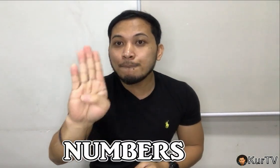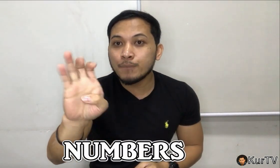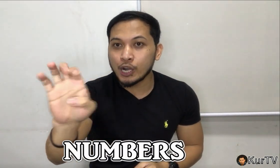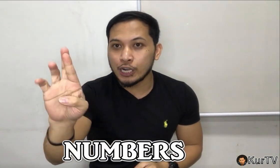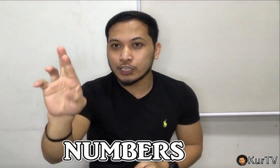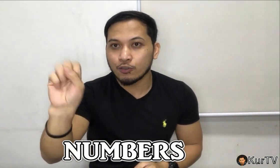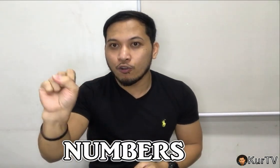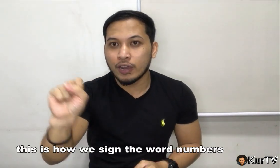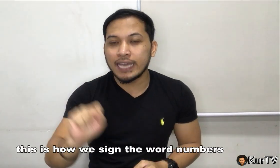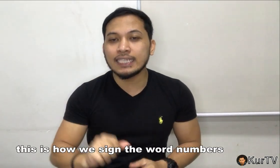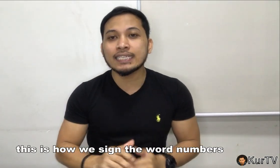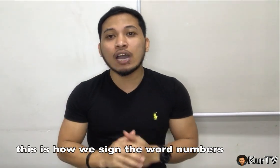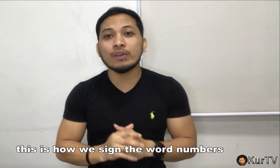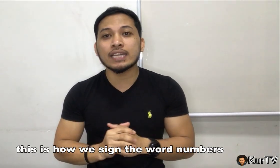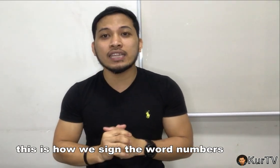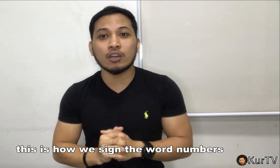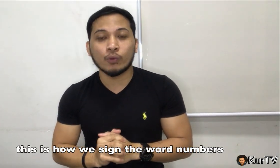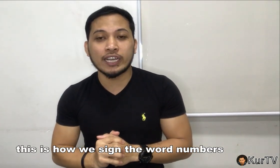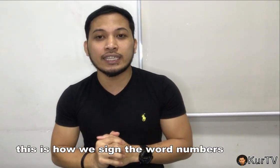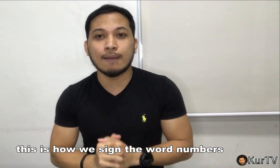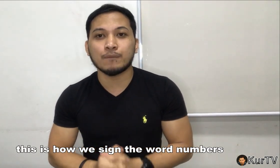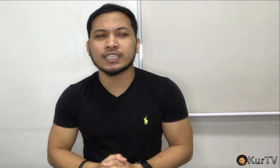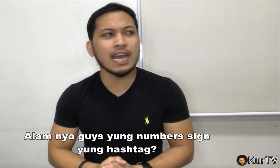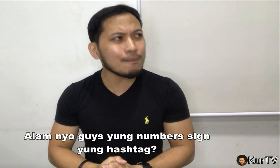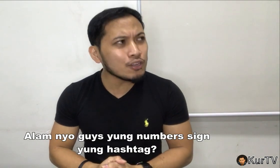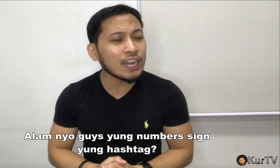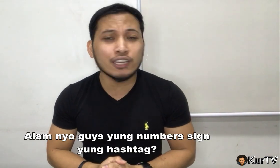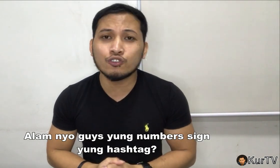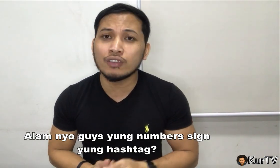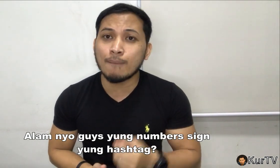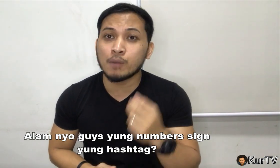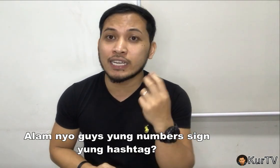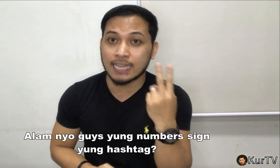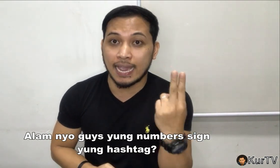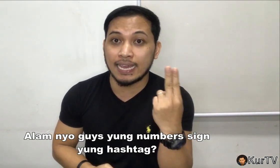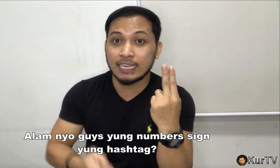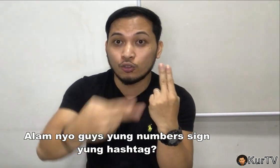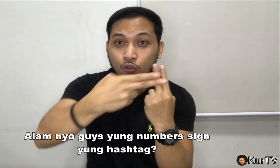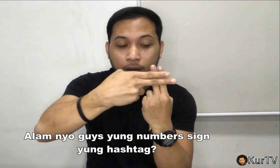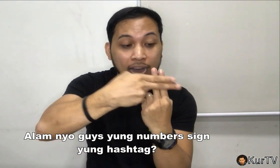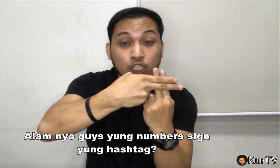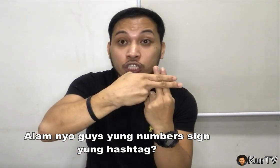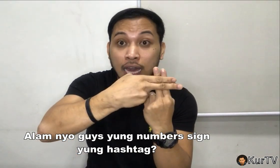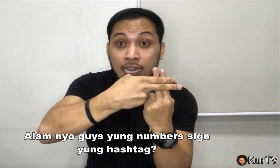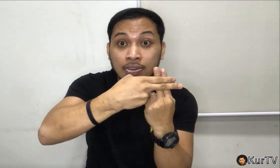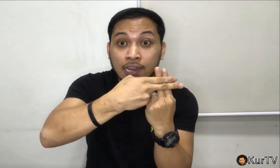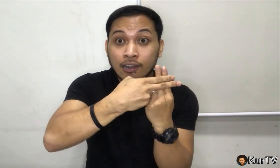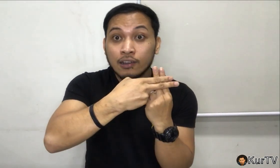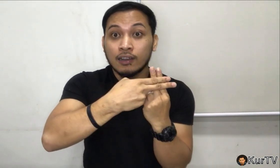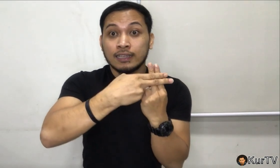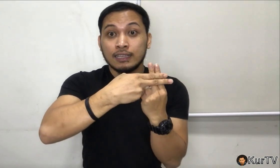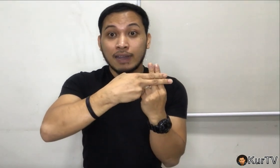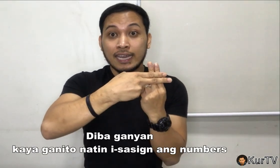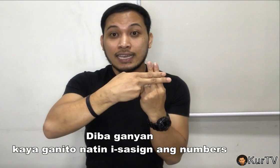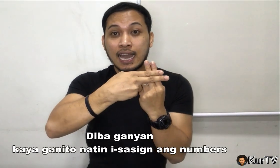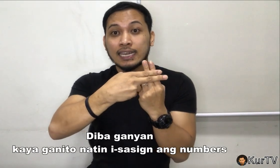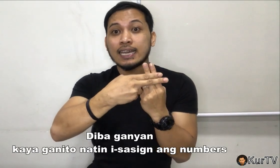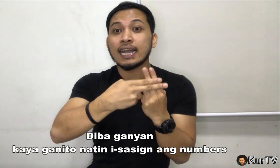numbers. Okay, this is how we sign the word numbers. Alamin nyo guys, yung number sign, yung hashtag. Diba ganyan? Kaya